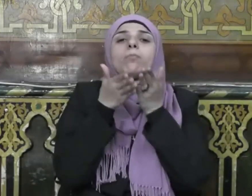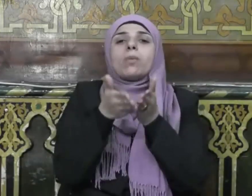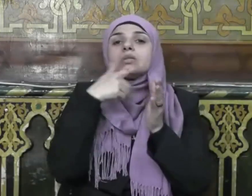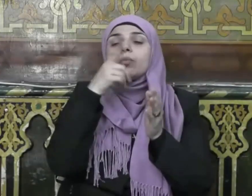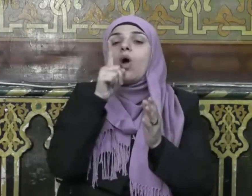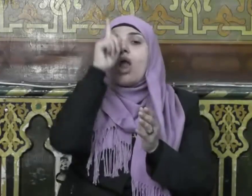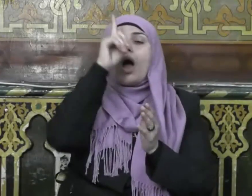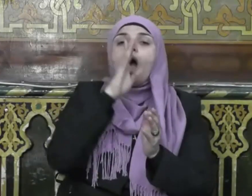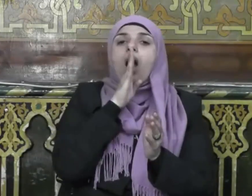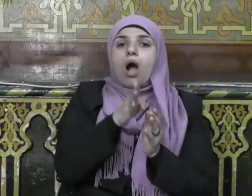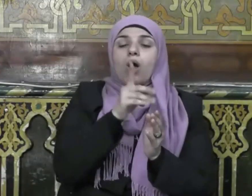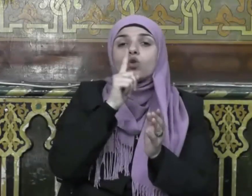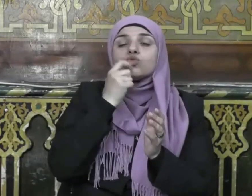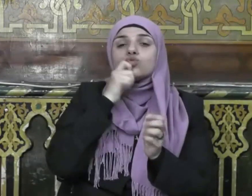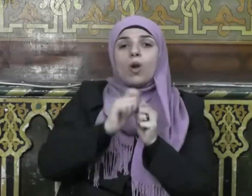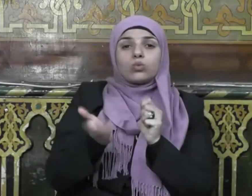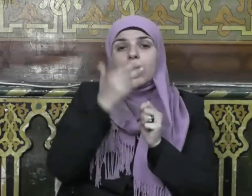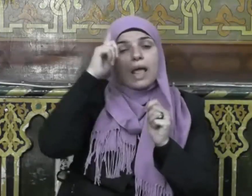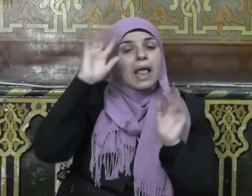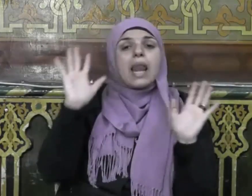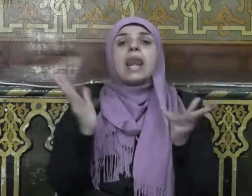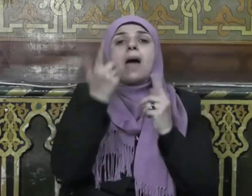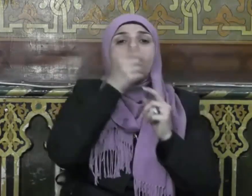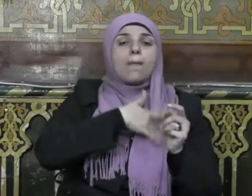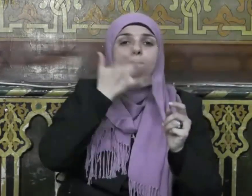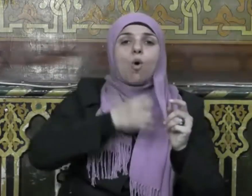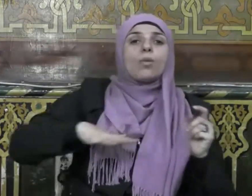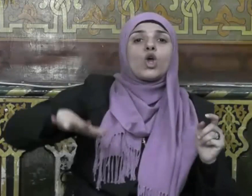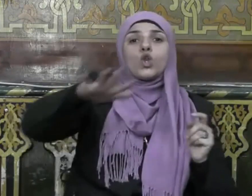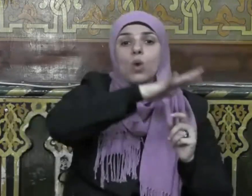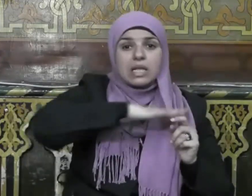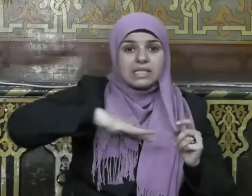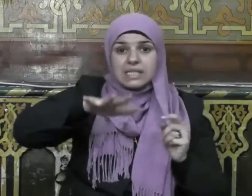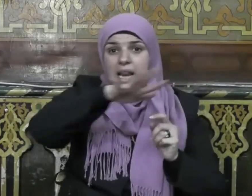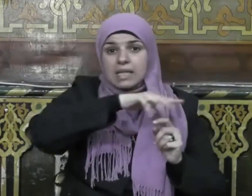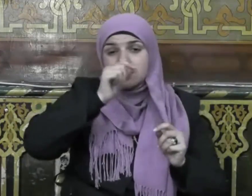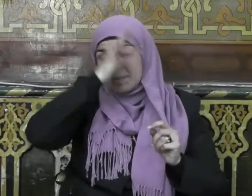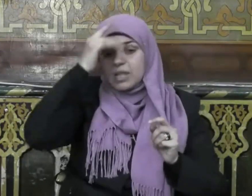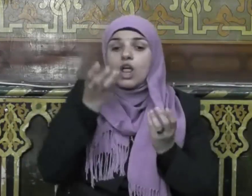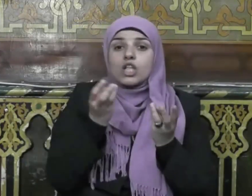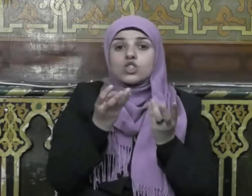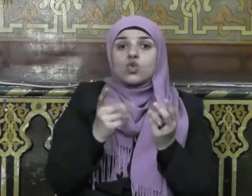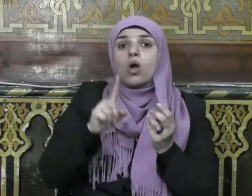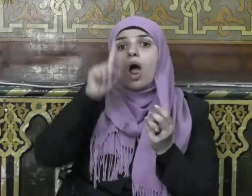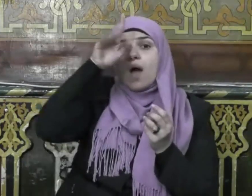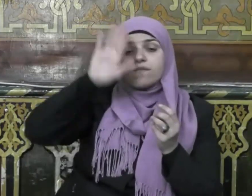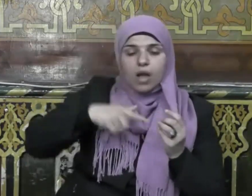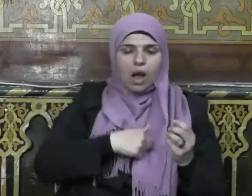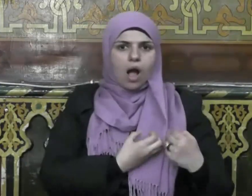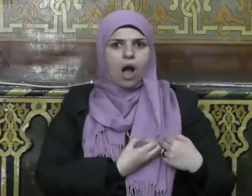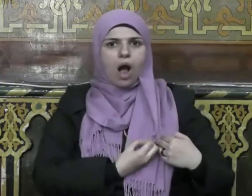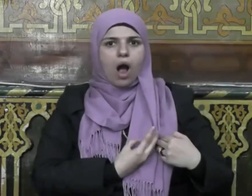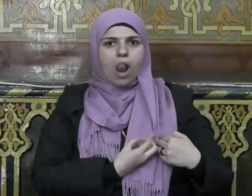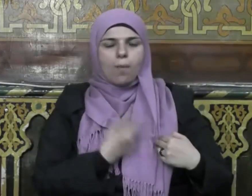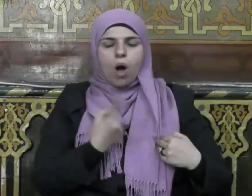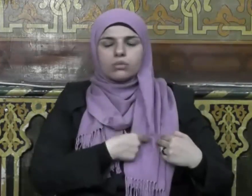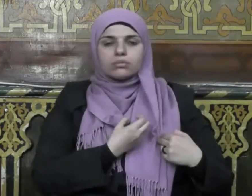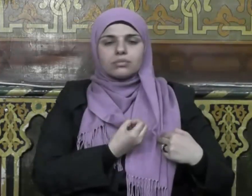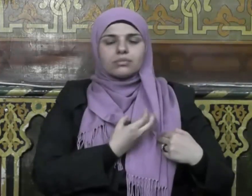سبحانه إنما المؤمنون الذين إذا ذكر الله وجلت قلوبهم وإذا